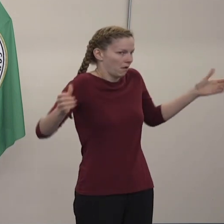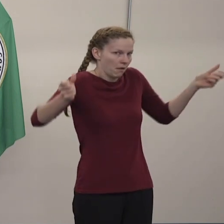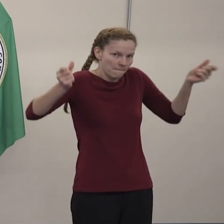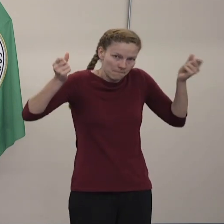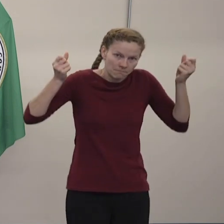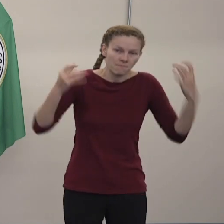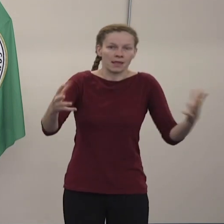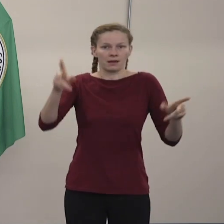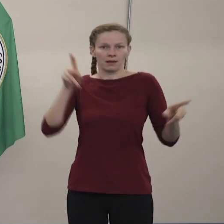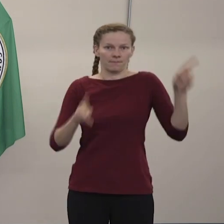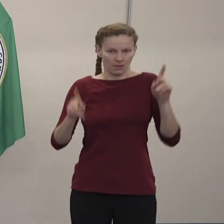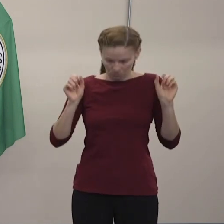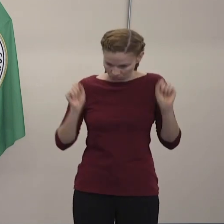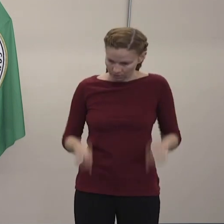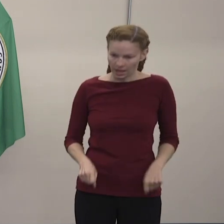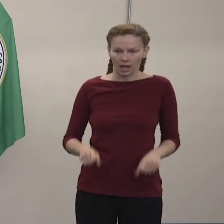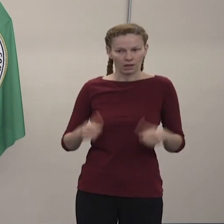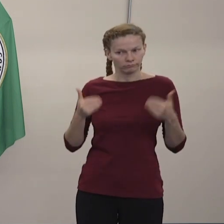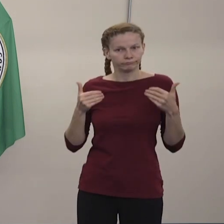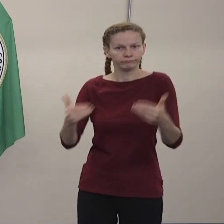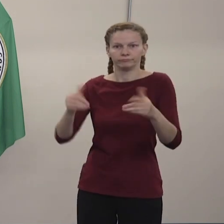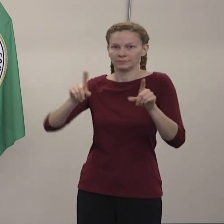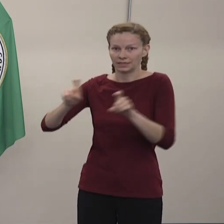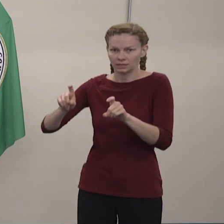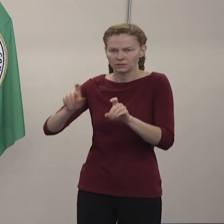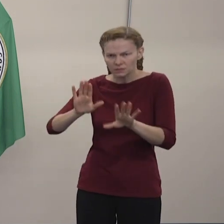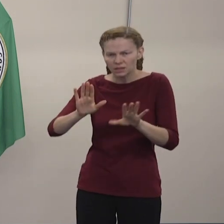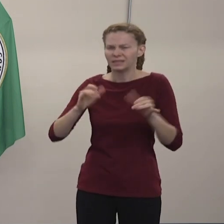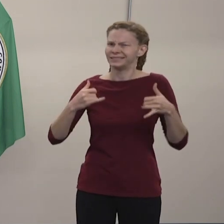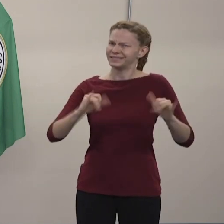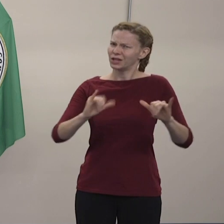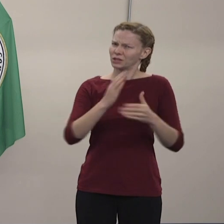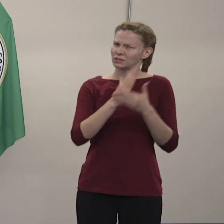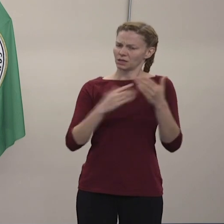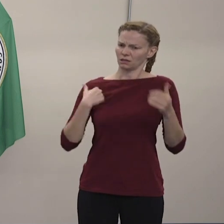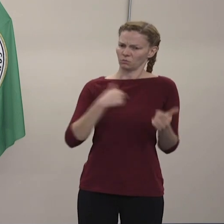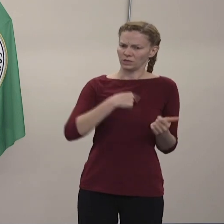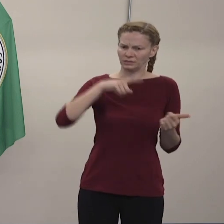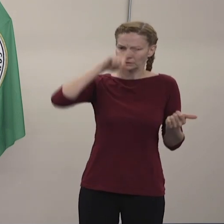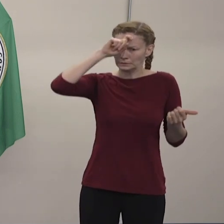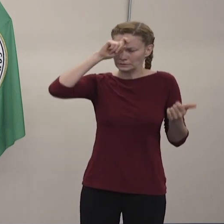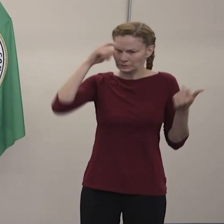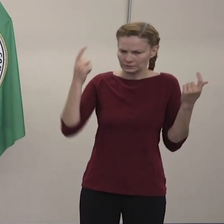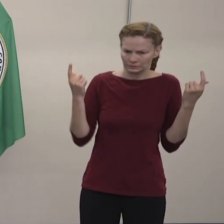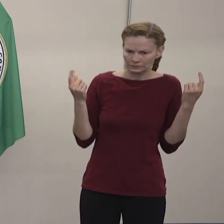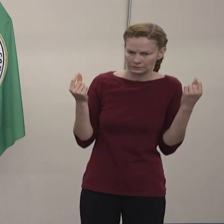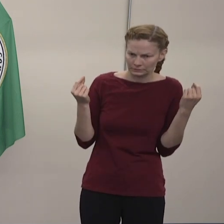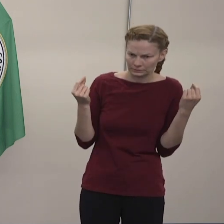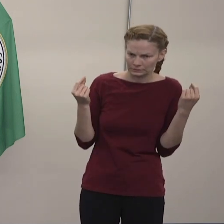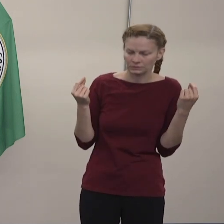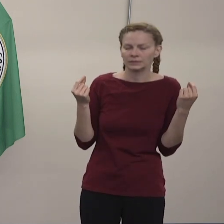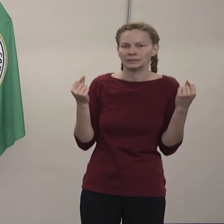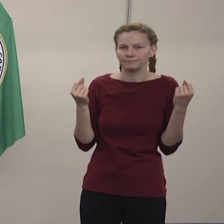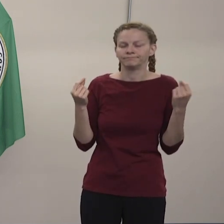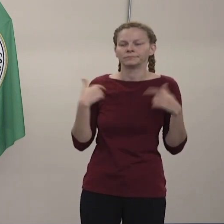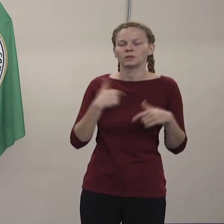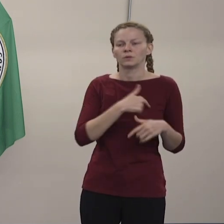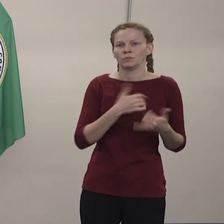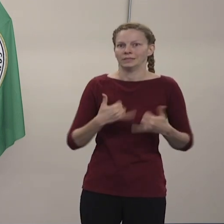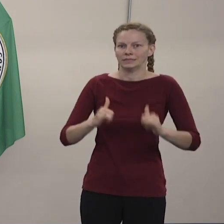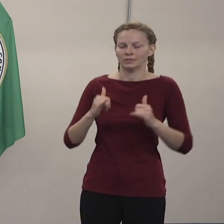hay diferentes pruebas que se dejan sin resolver. Y es que estamos trabajando